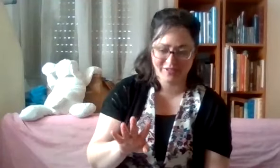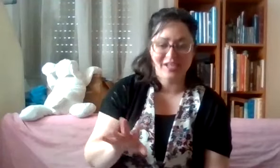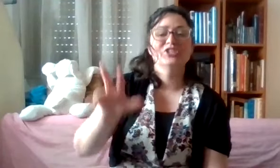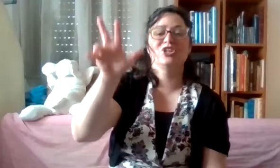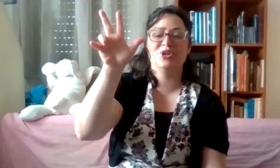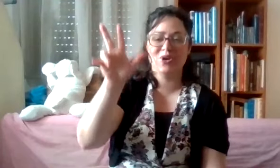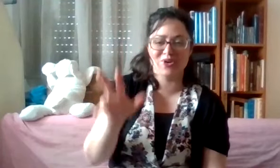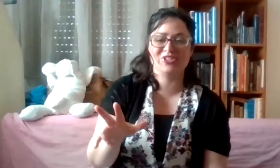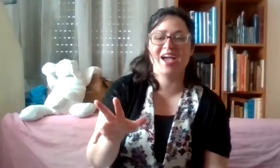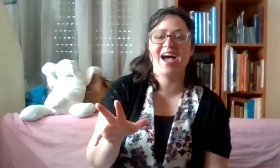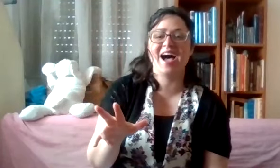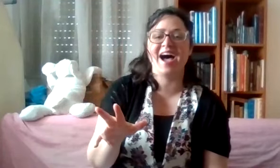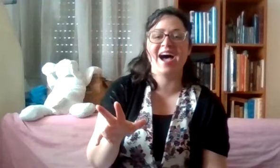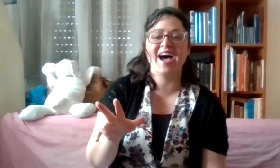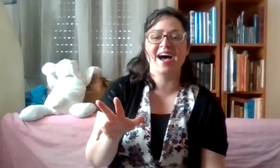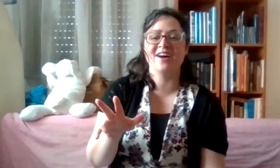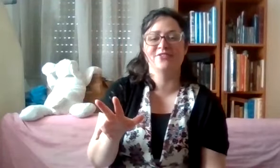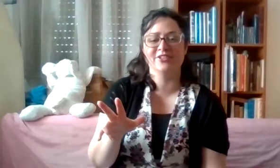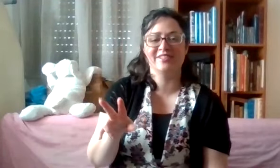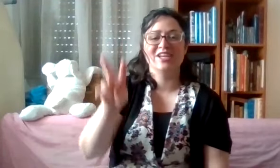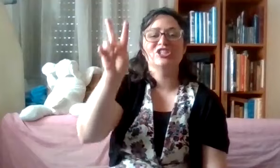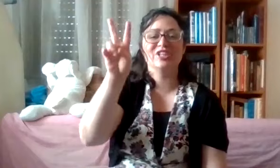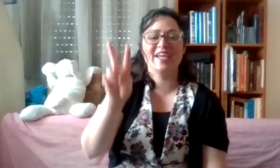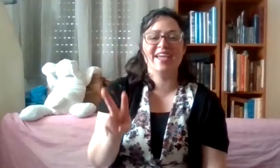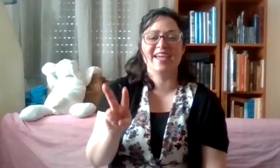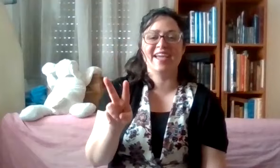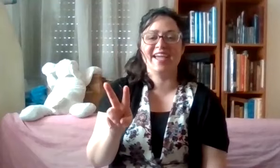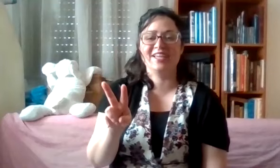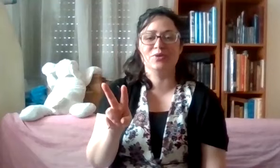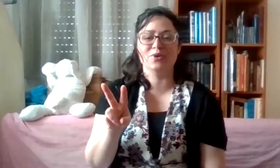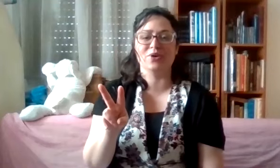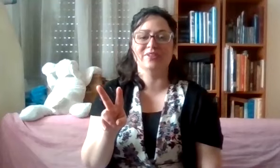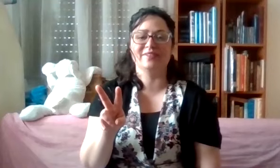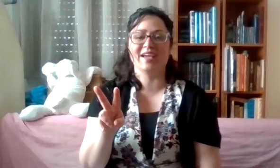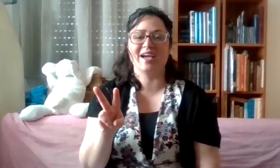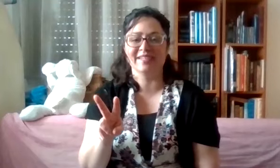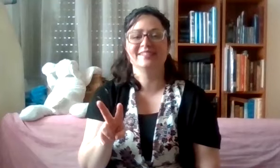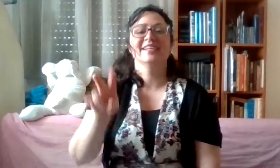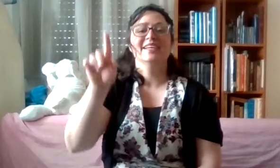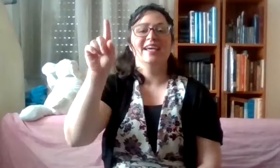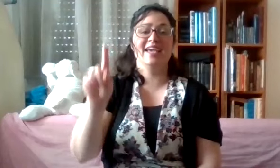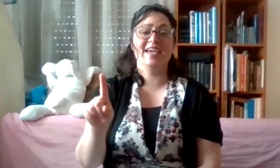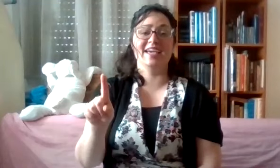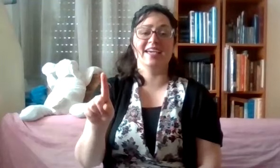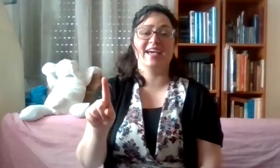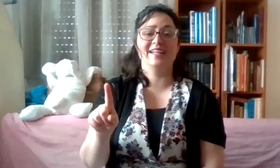שלושה אבות. שני לוחות הברית. שני